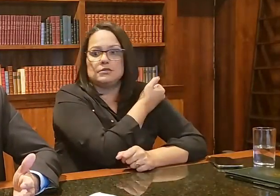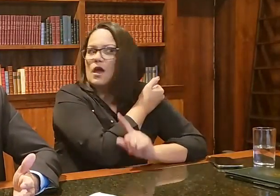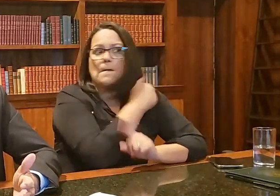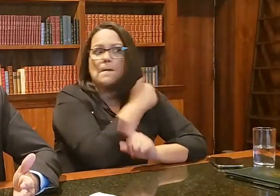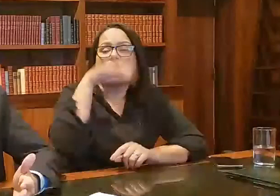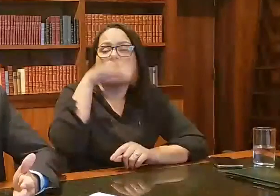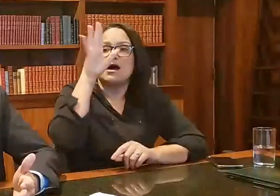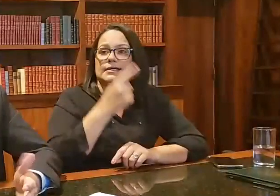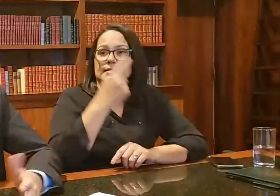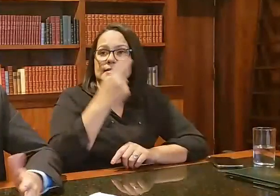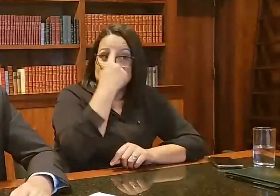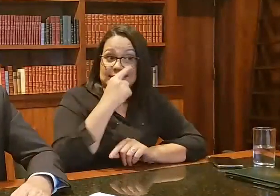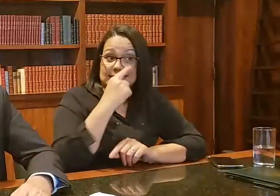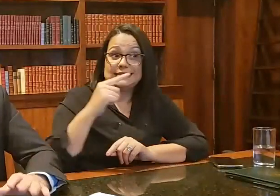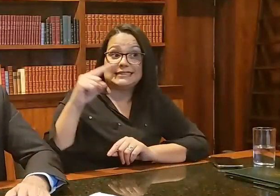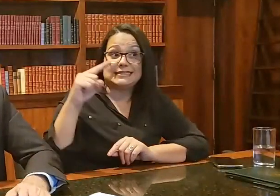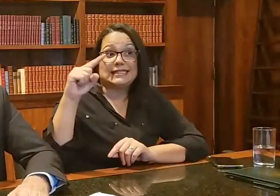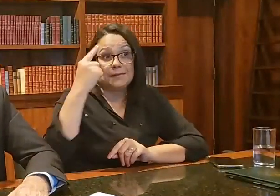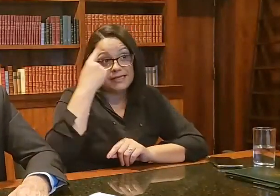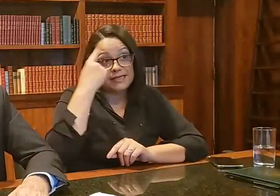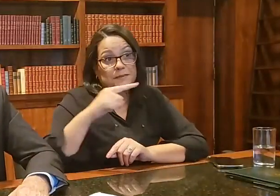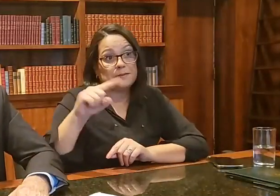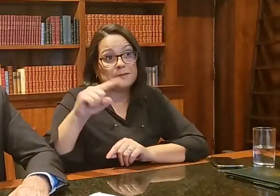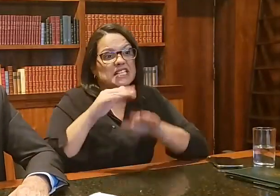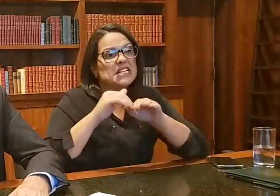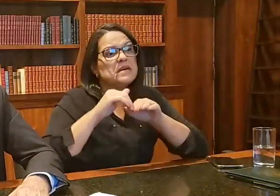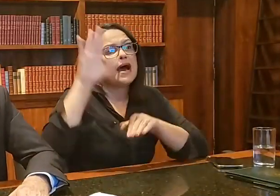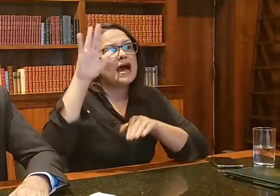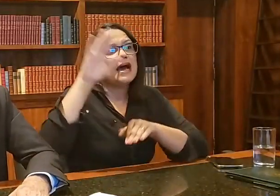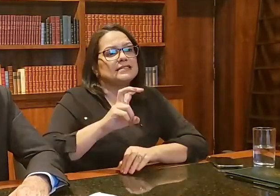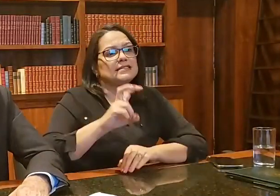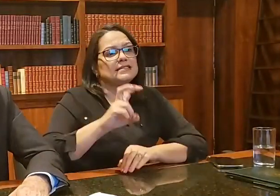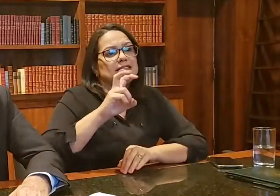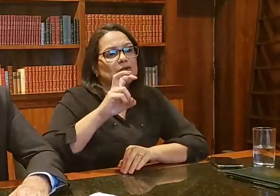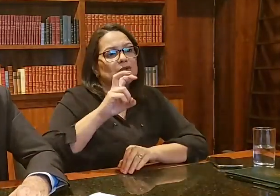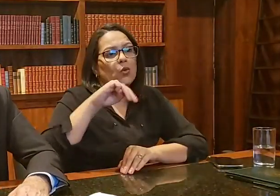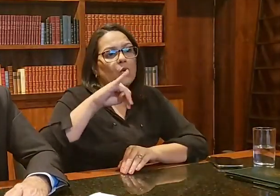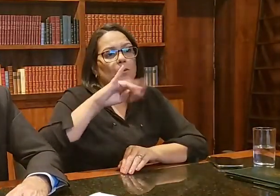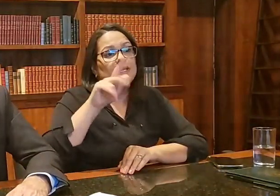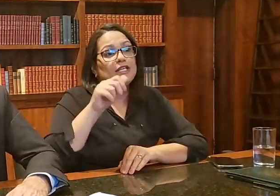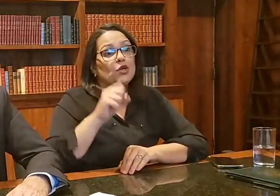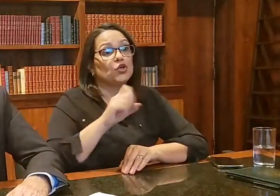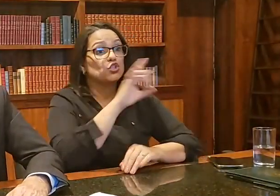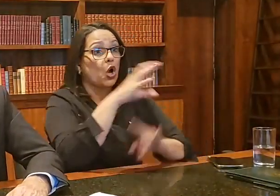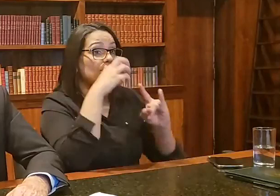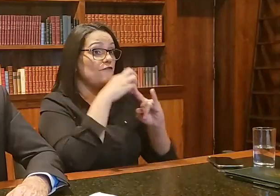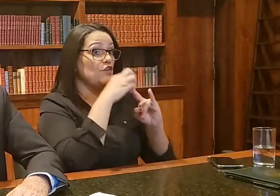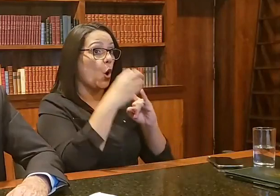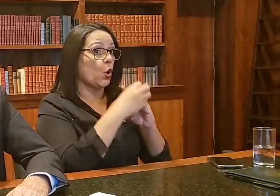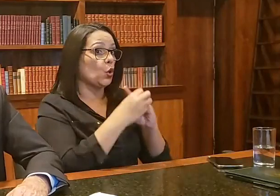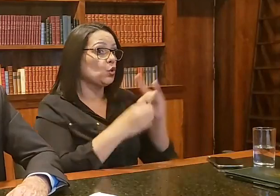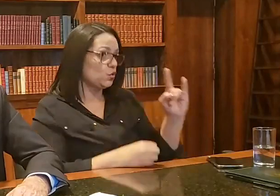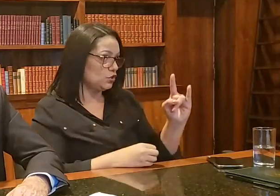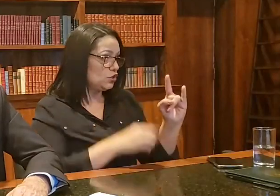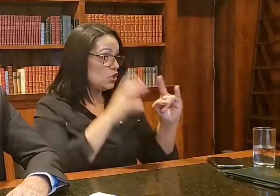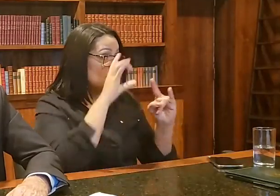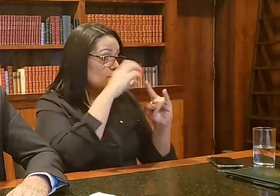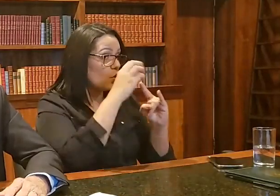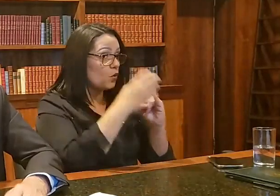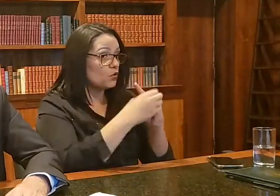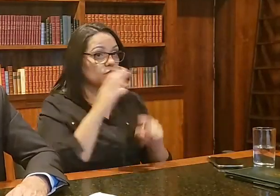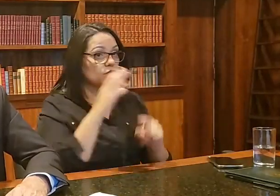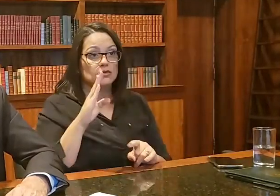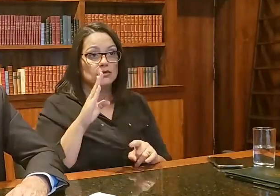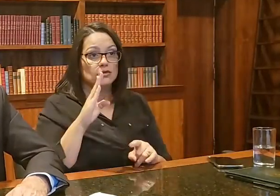Quantos por semana? Não, 5 milhões, pouco mais de 5 milhões só lá na Fiocruz e Butantan,